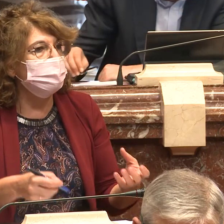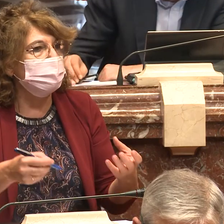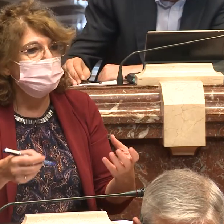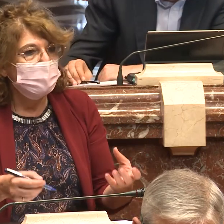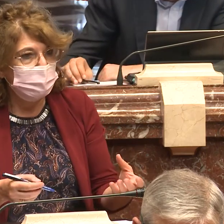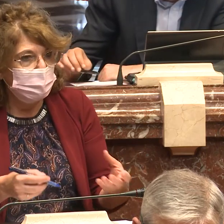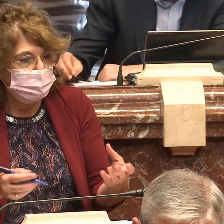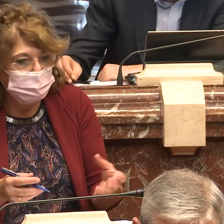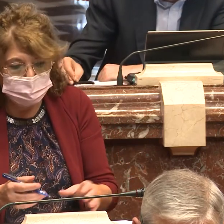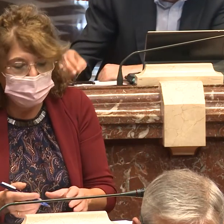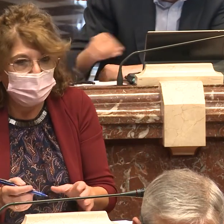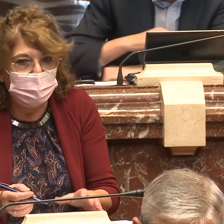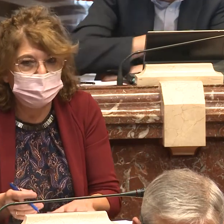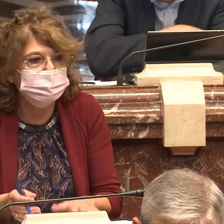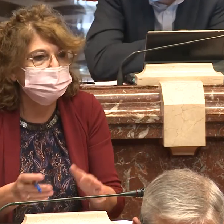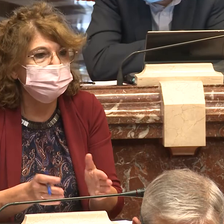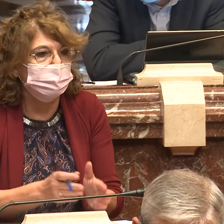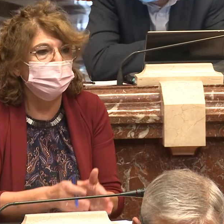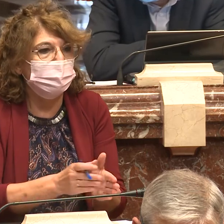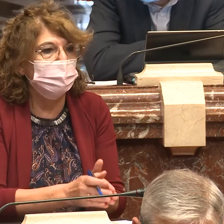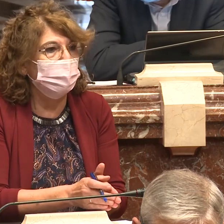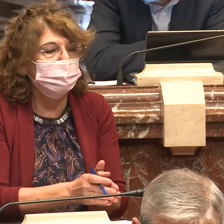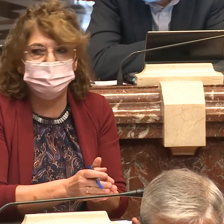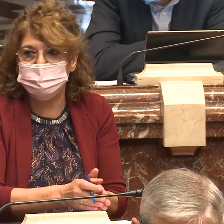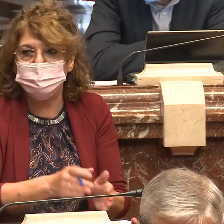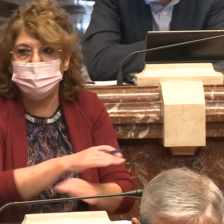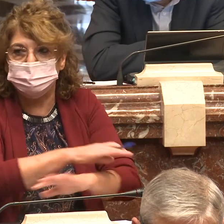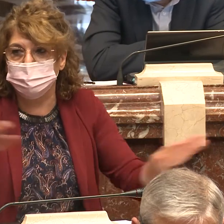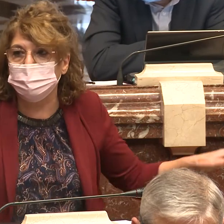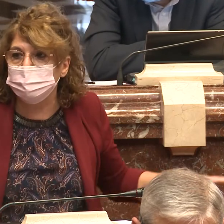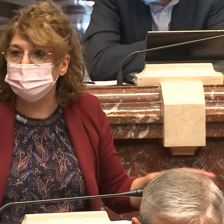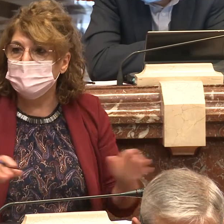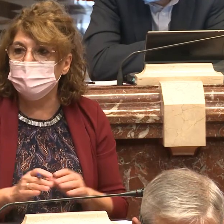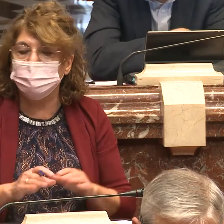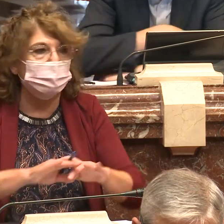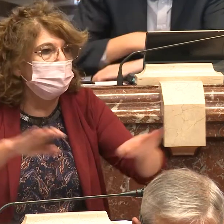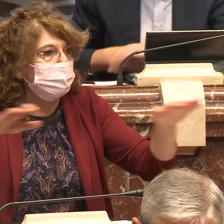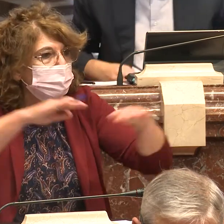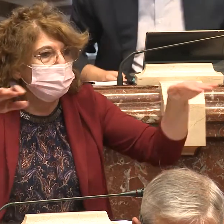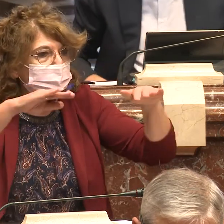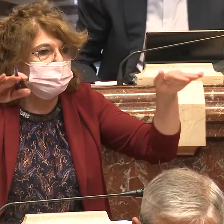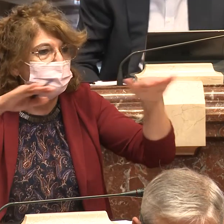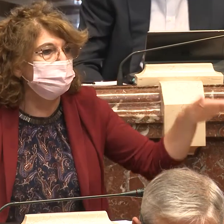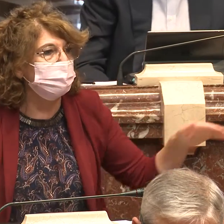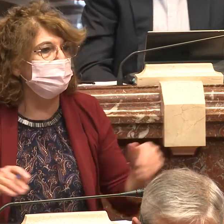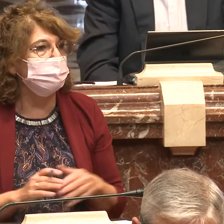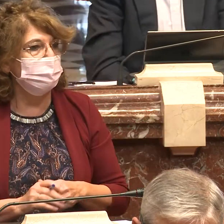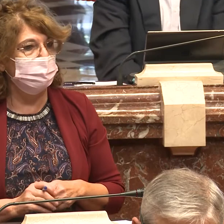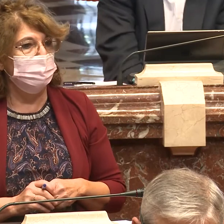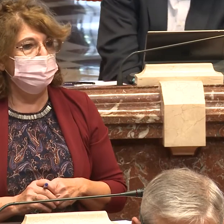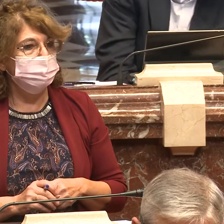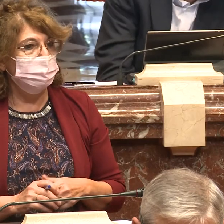oposiciones, el que se conozca el lenguaje de signos en todos los estamentos